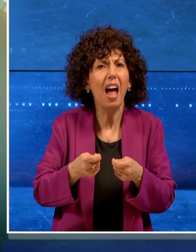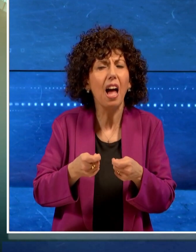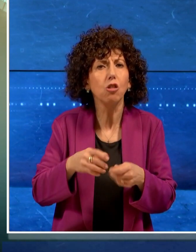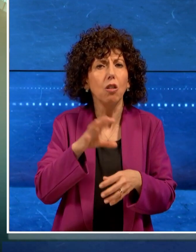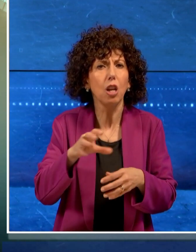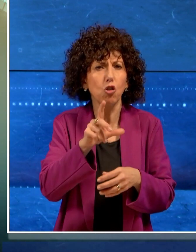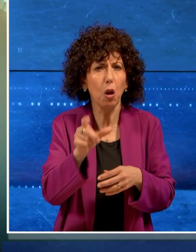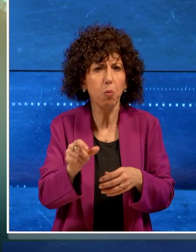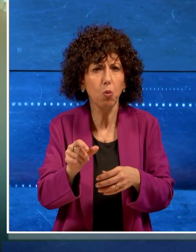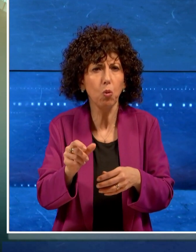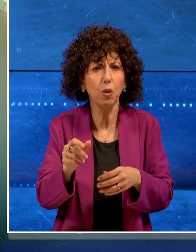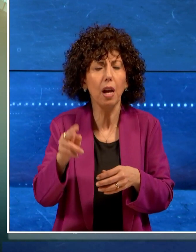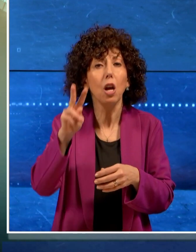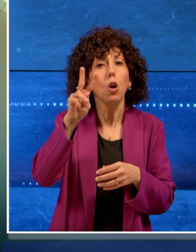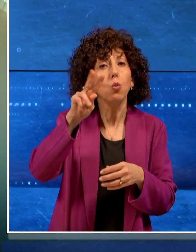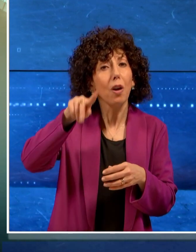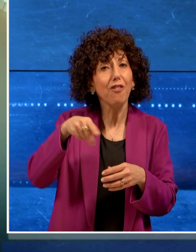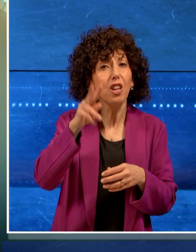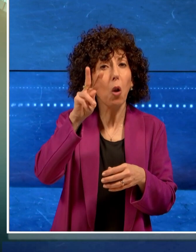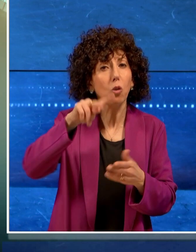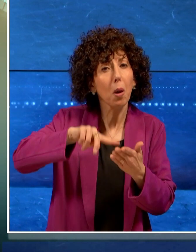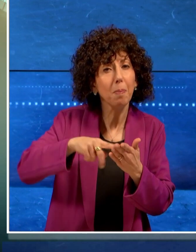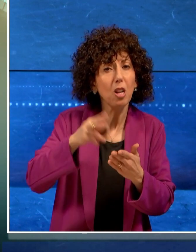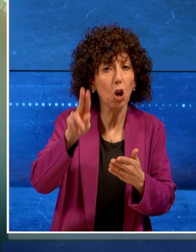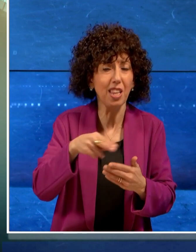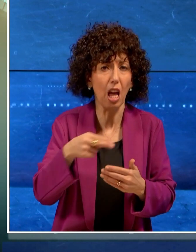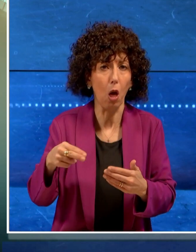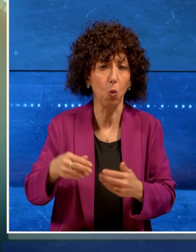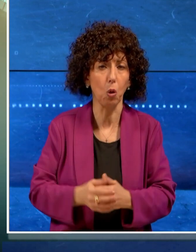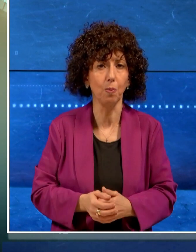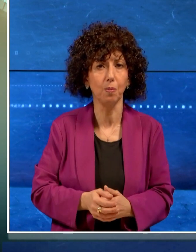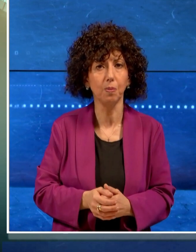da oltre 2,2 milioni di euro.